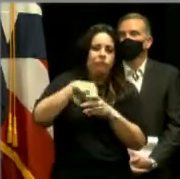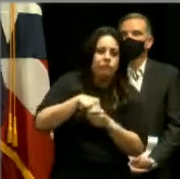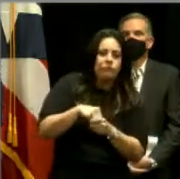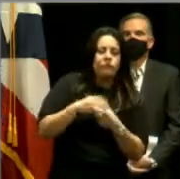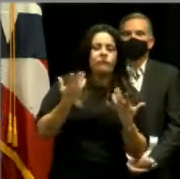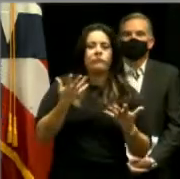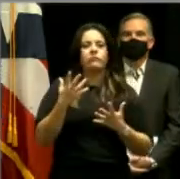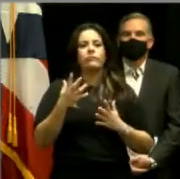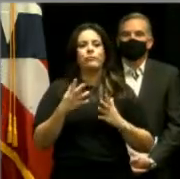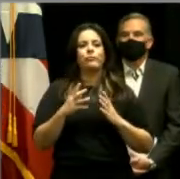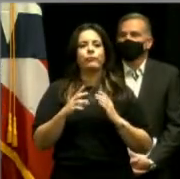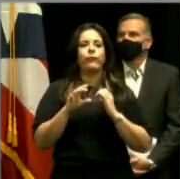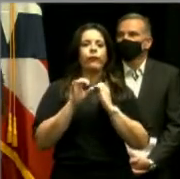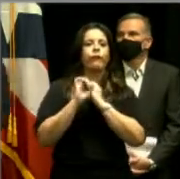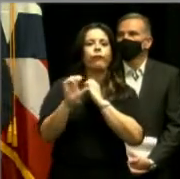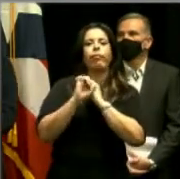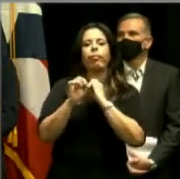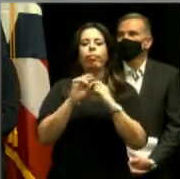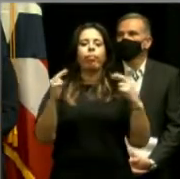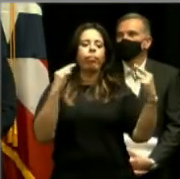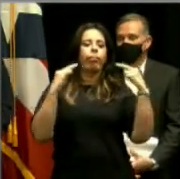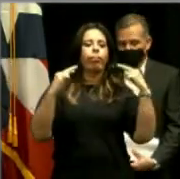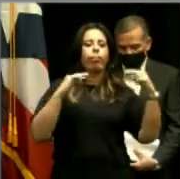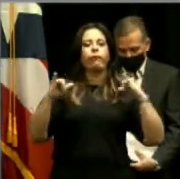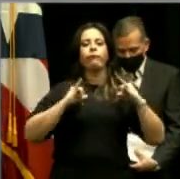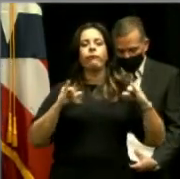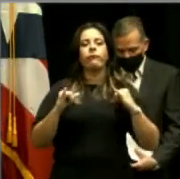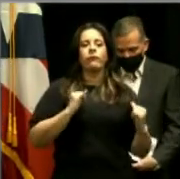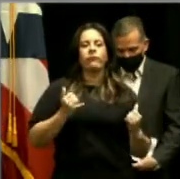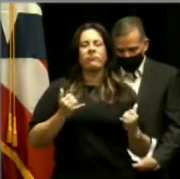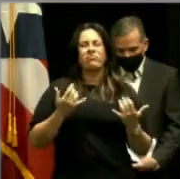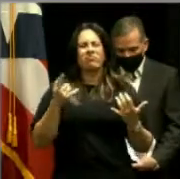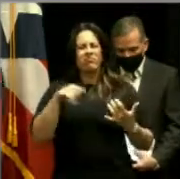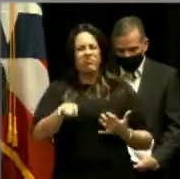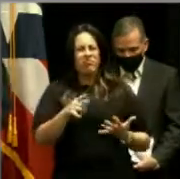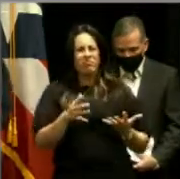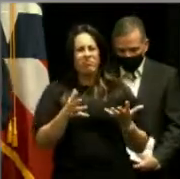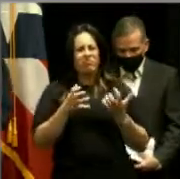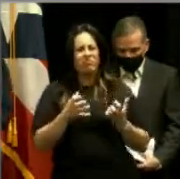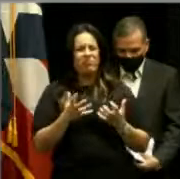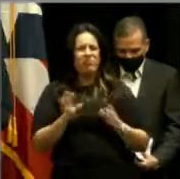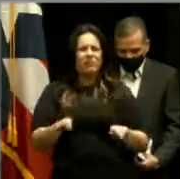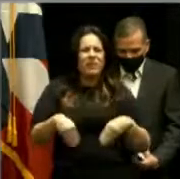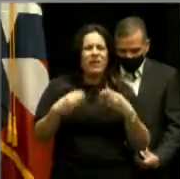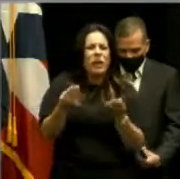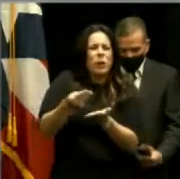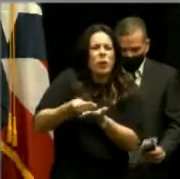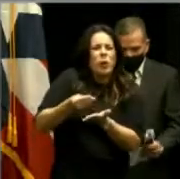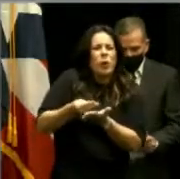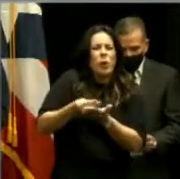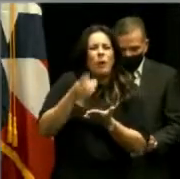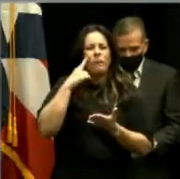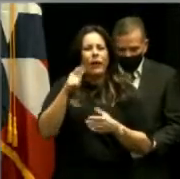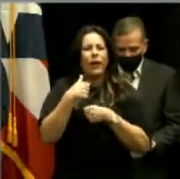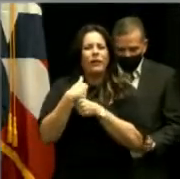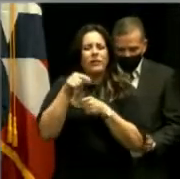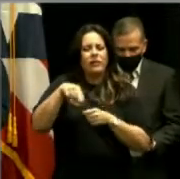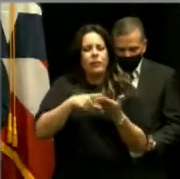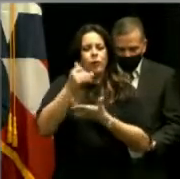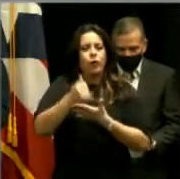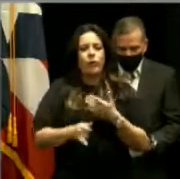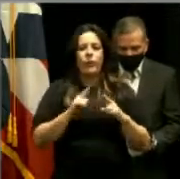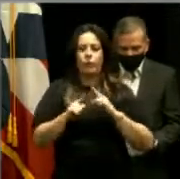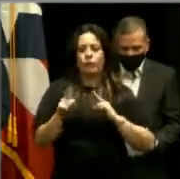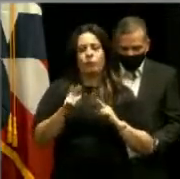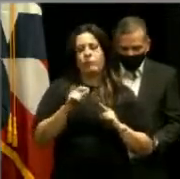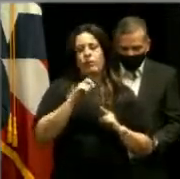protagonismos, quizás, de algunas personas, querían que se les entregara el dinero para la realización de este proyecto sin